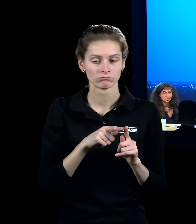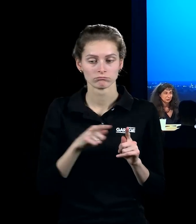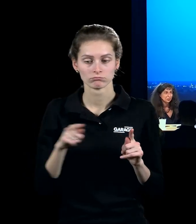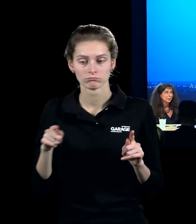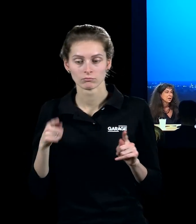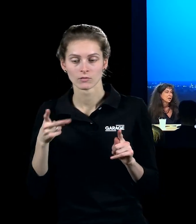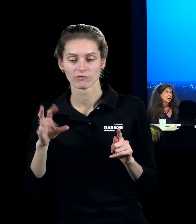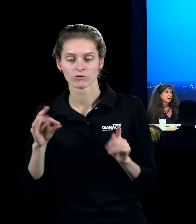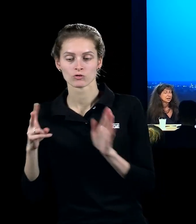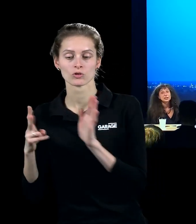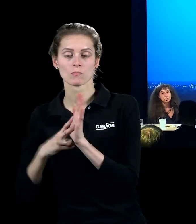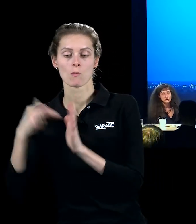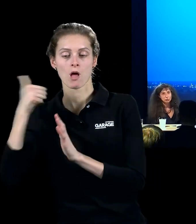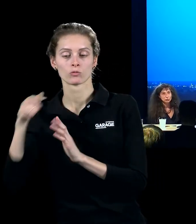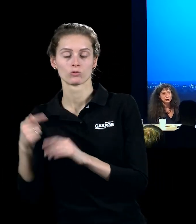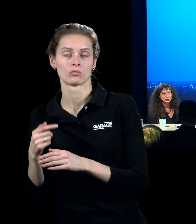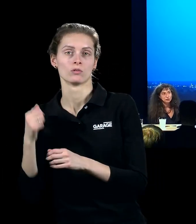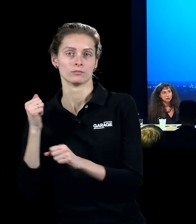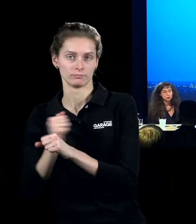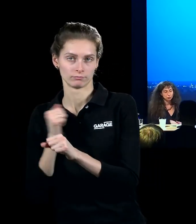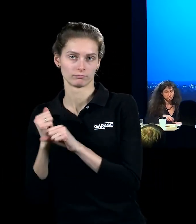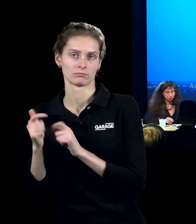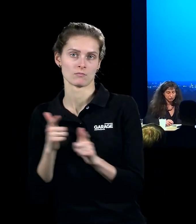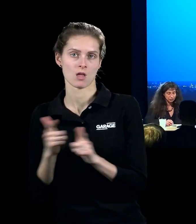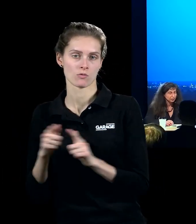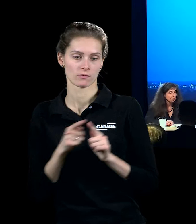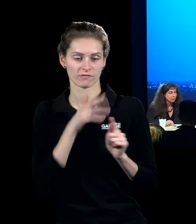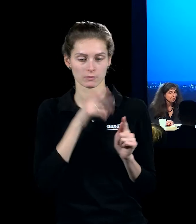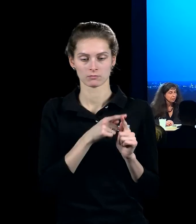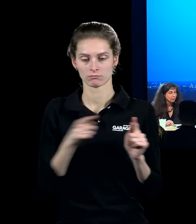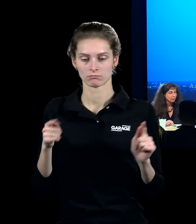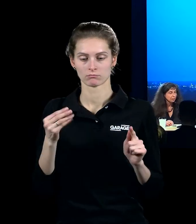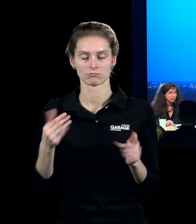собирали средства на его осуществление, достаточно мощный проект.